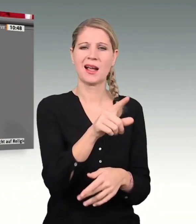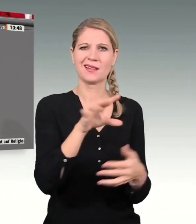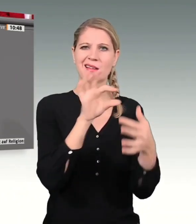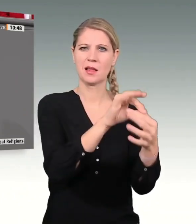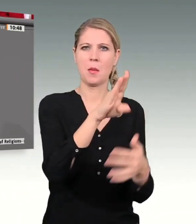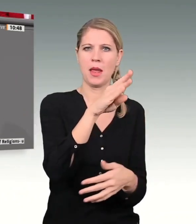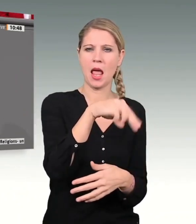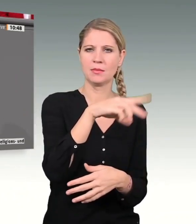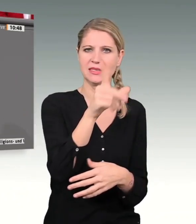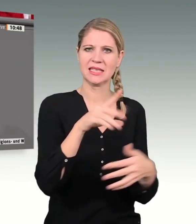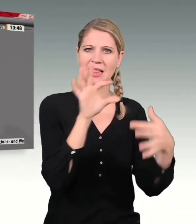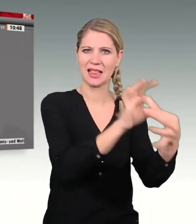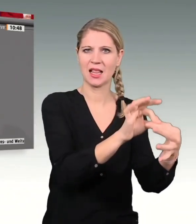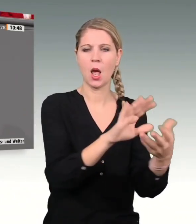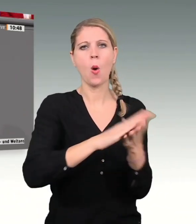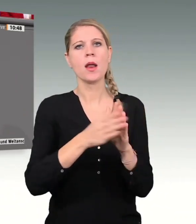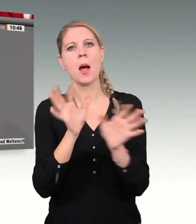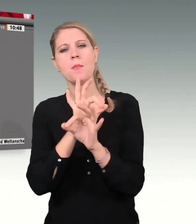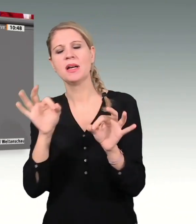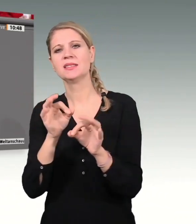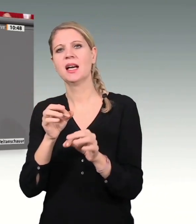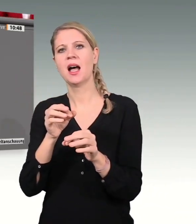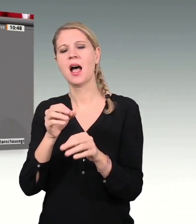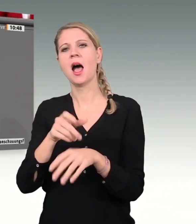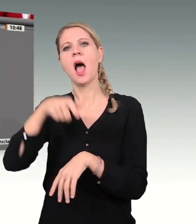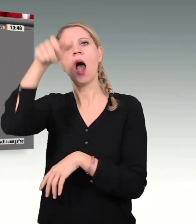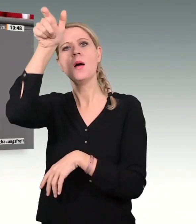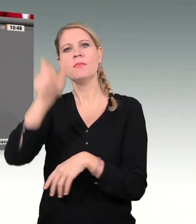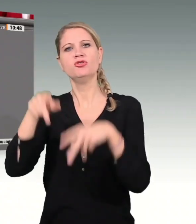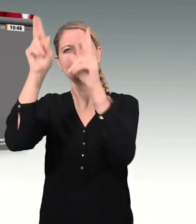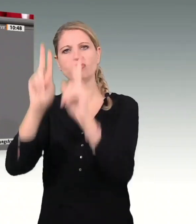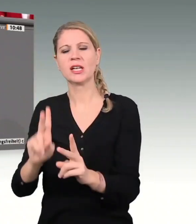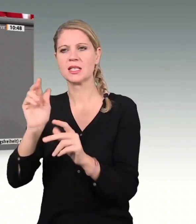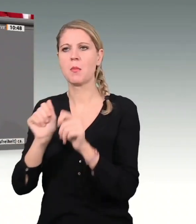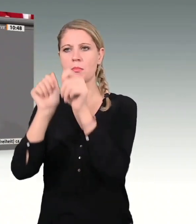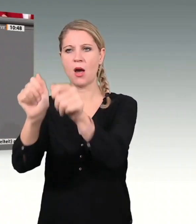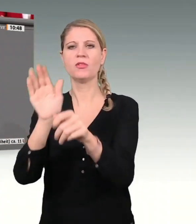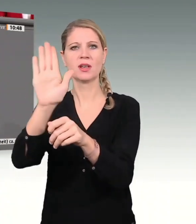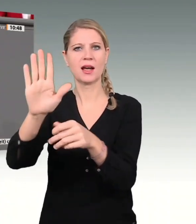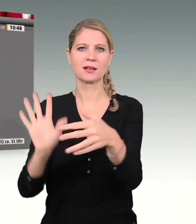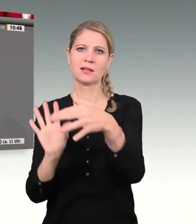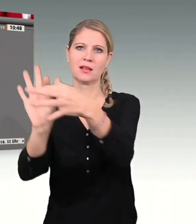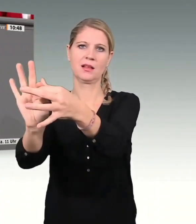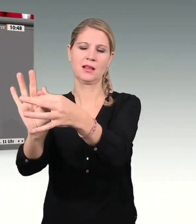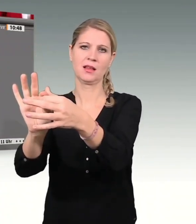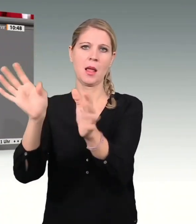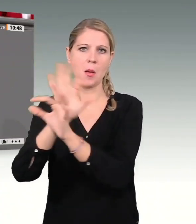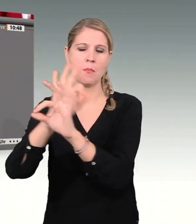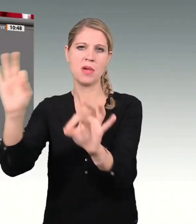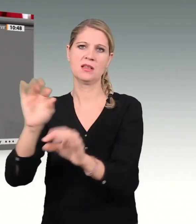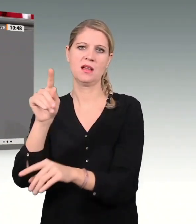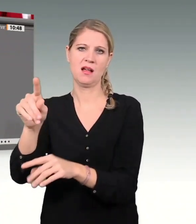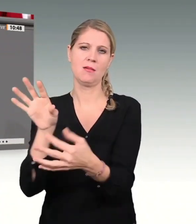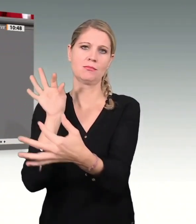es nicht in der Ausgestaltung des Menschenrechtsbeauftragten und seiner Ausstattung auch gut aufgehoben, um sowohl der